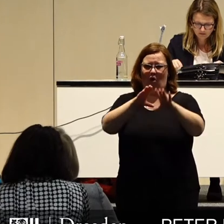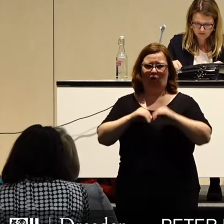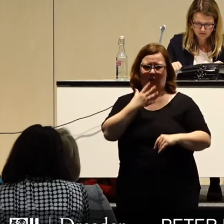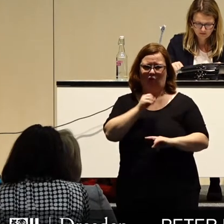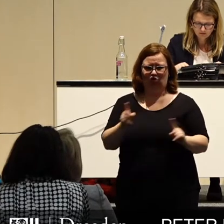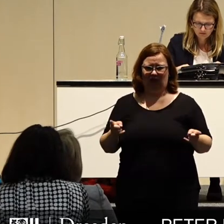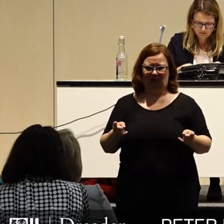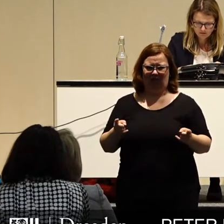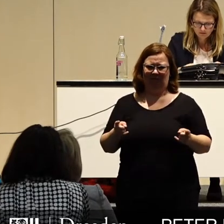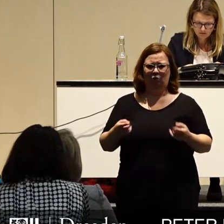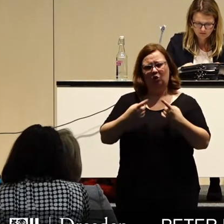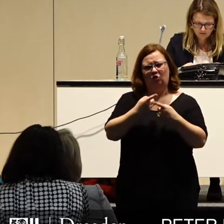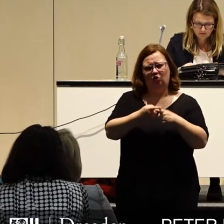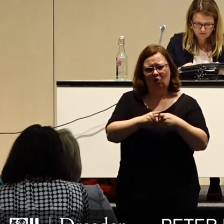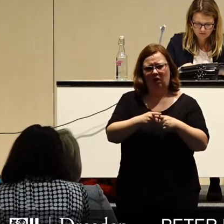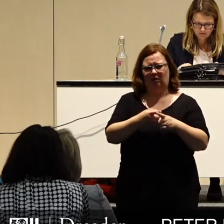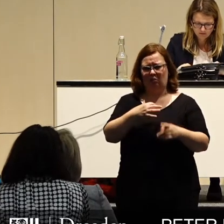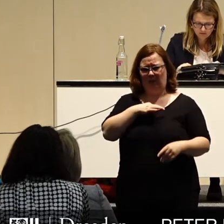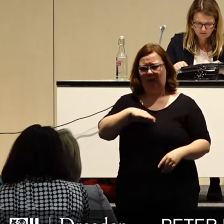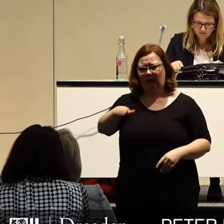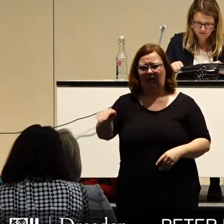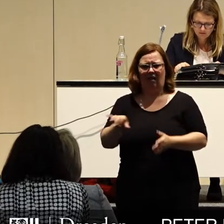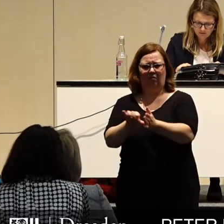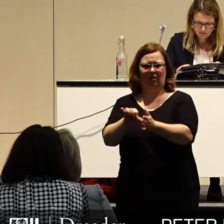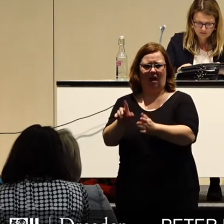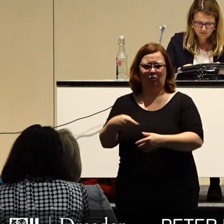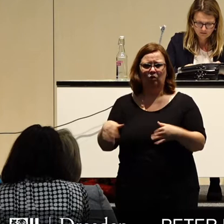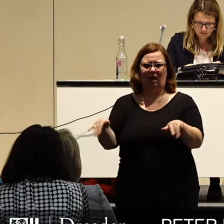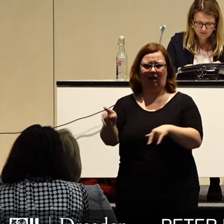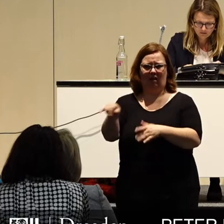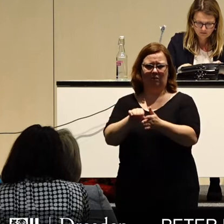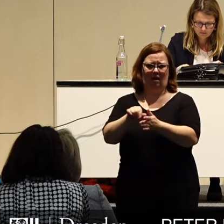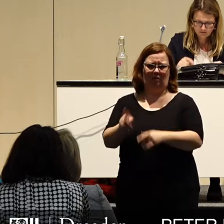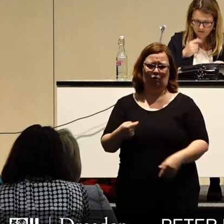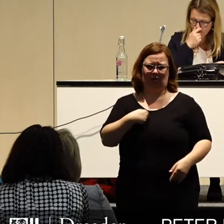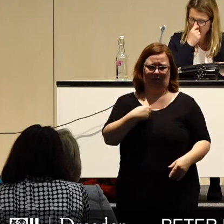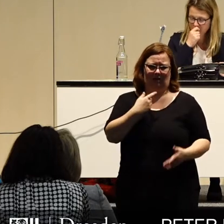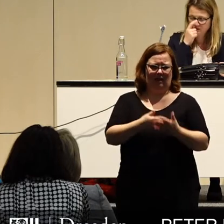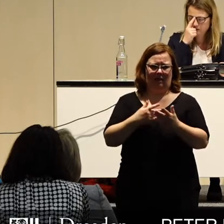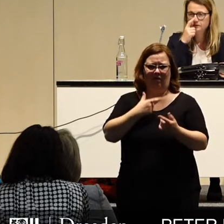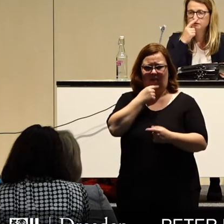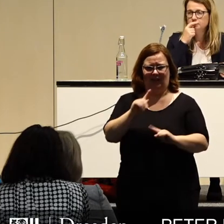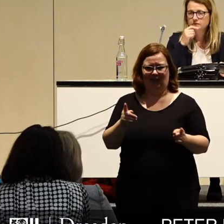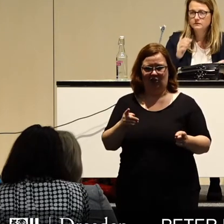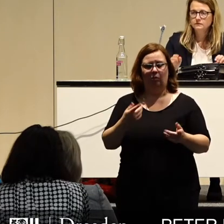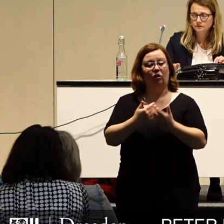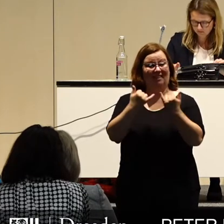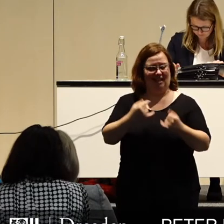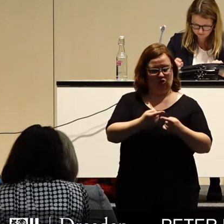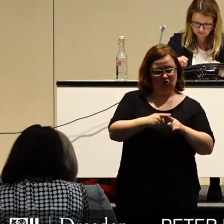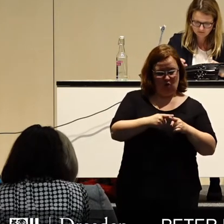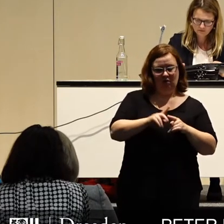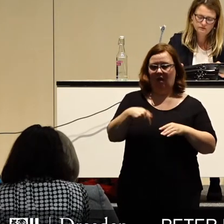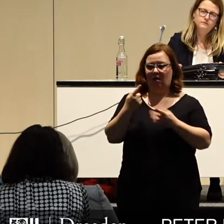Schulden sind immer ein Sündenfall an unseren Kindern und Enkeln. Das, was wir heute an Schuldenlast aufnehmen, werden